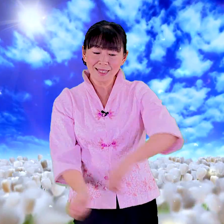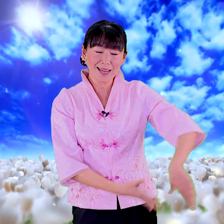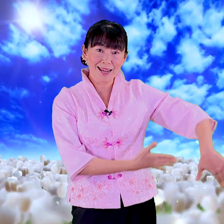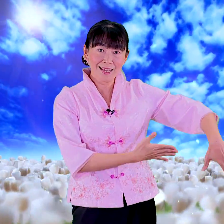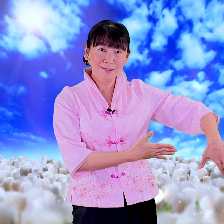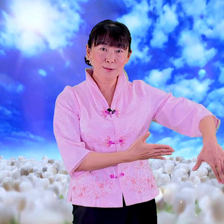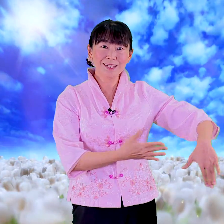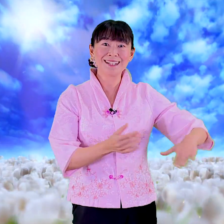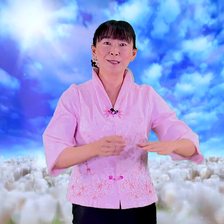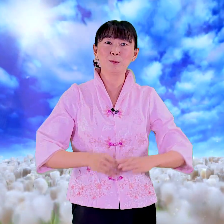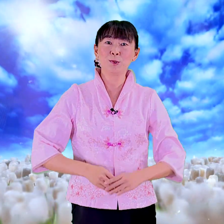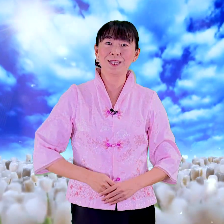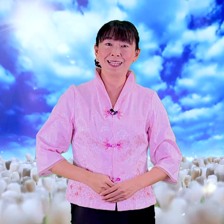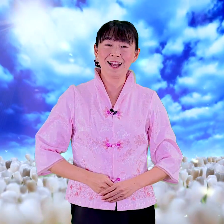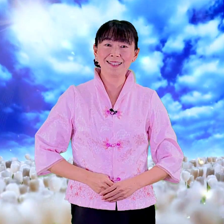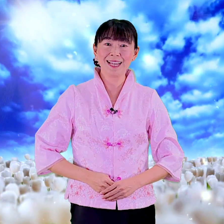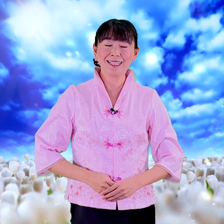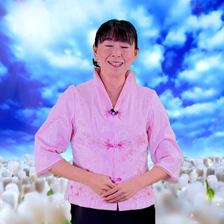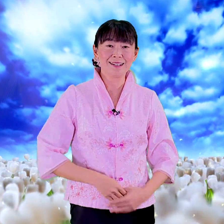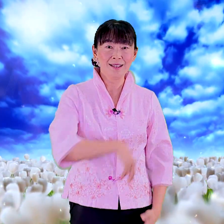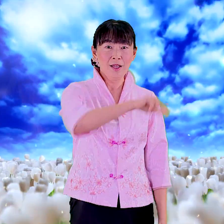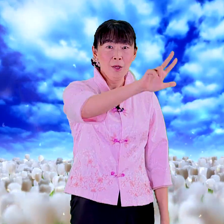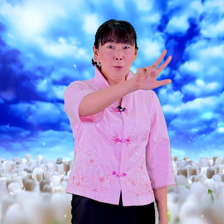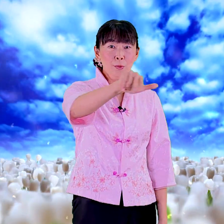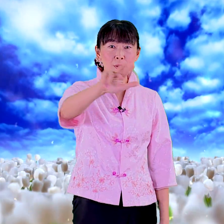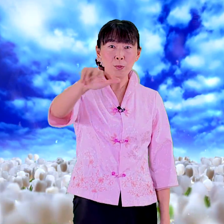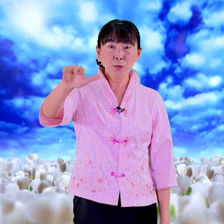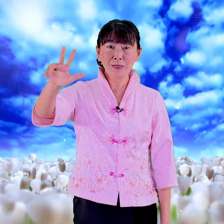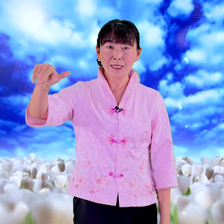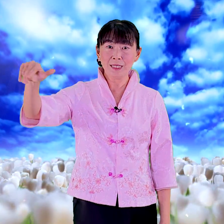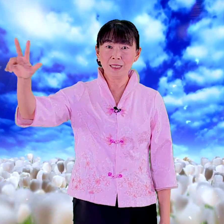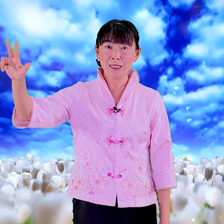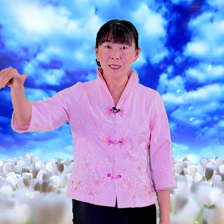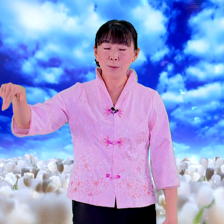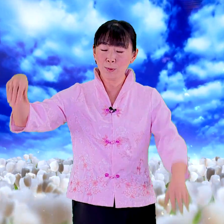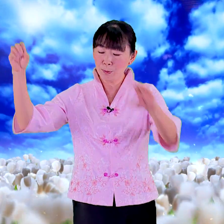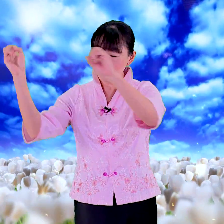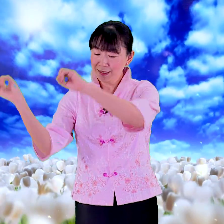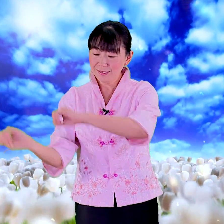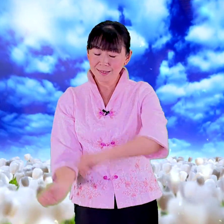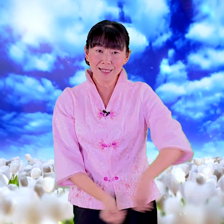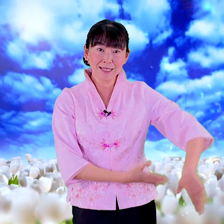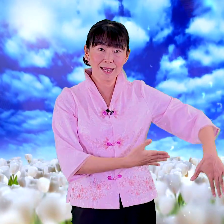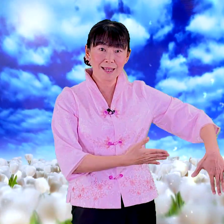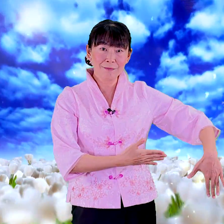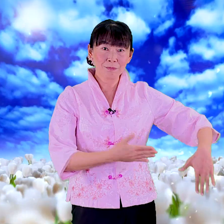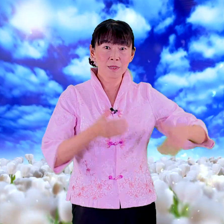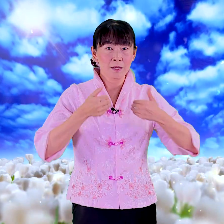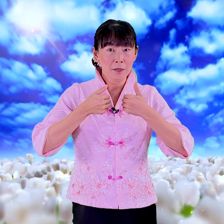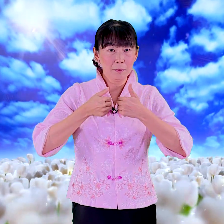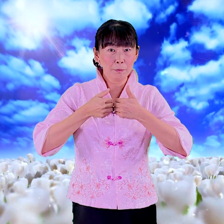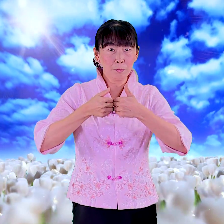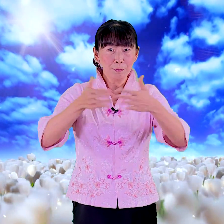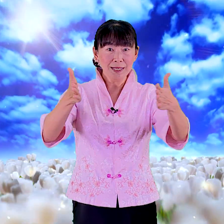也就这两个动作而已好 再一次哦货物其器于地也不必